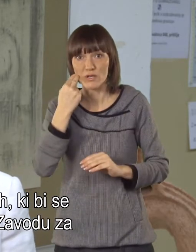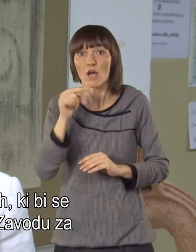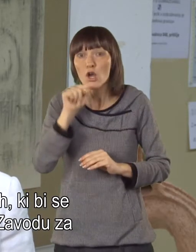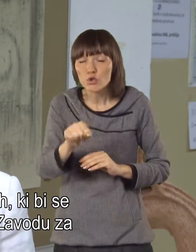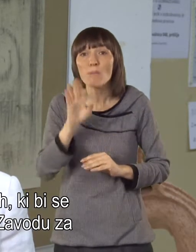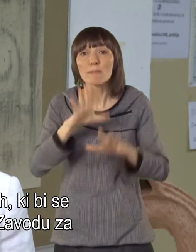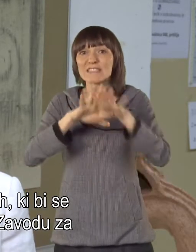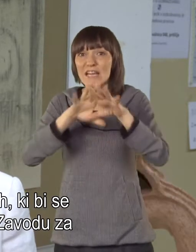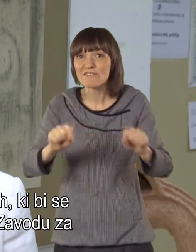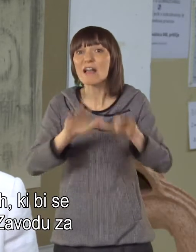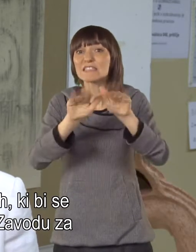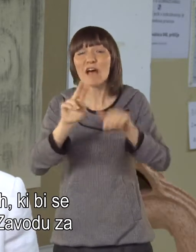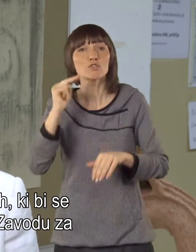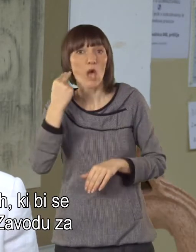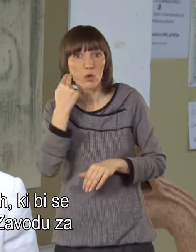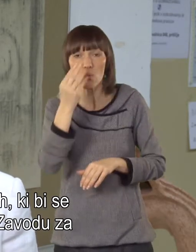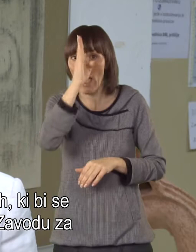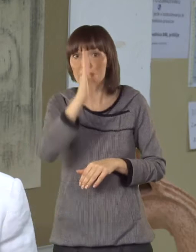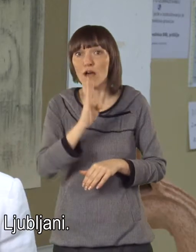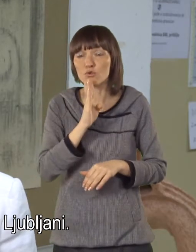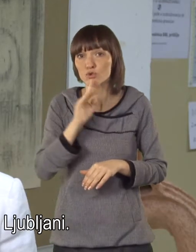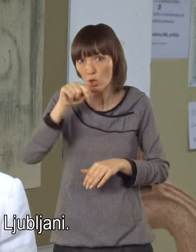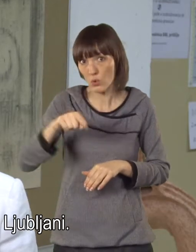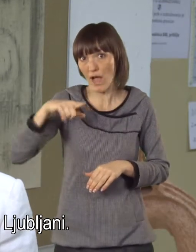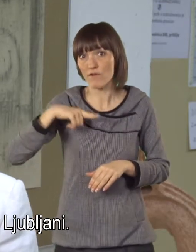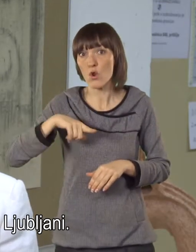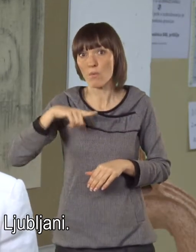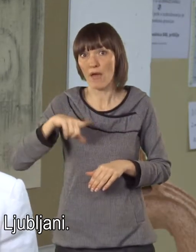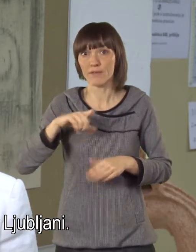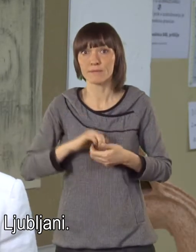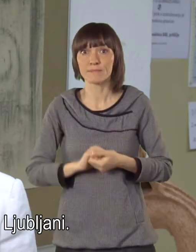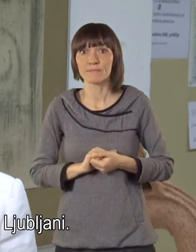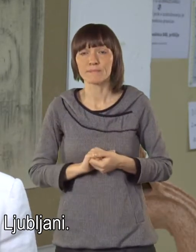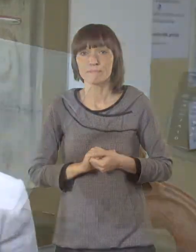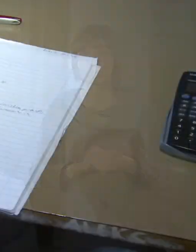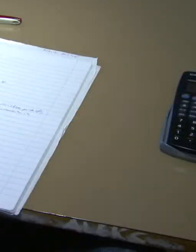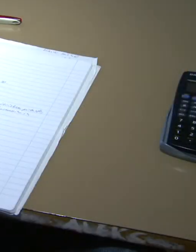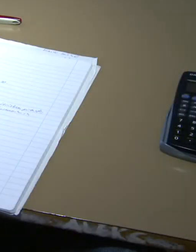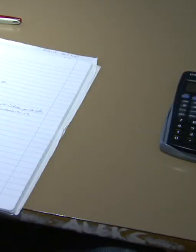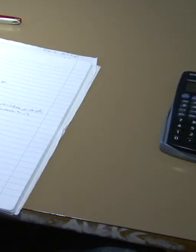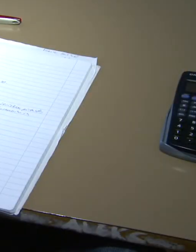gluhih, ki bi se izvajal predvsem v Zavodu za gluhe in naglušnje v Ljubljani.